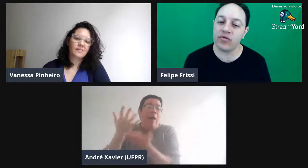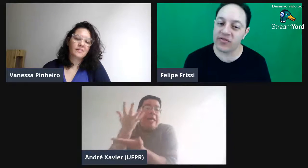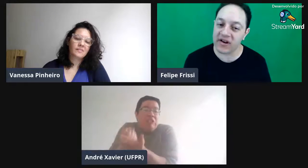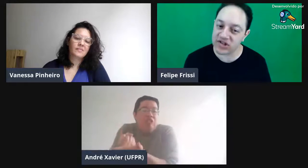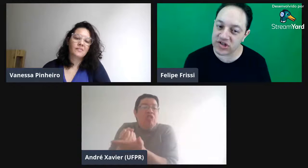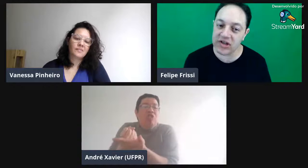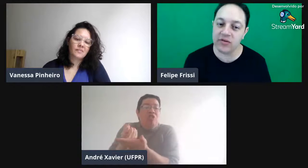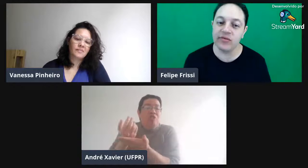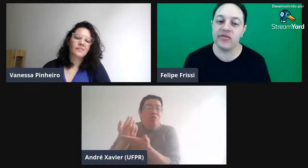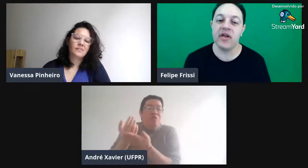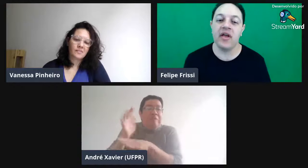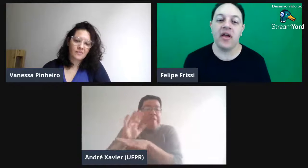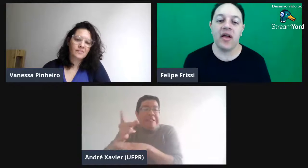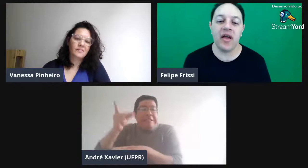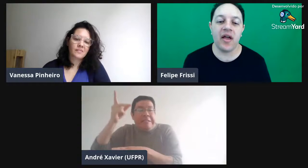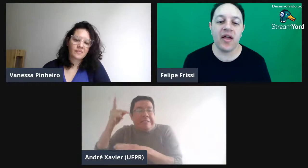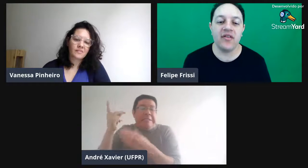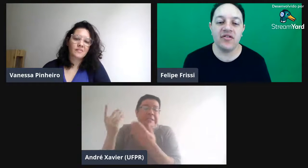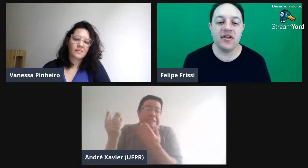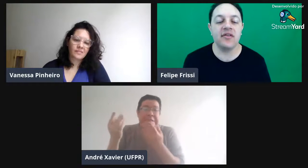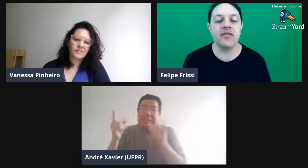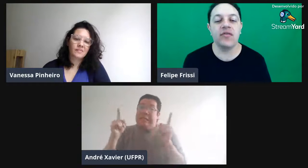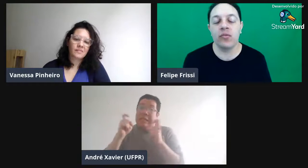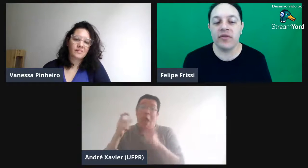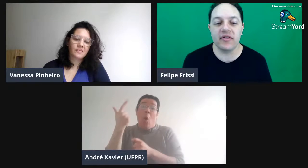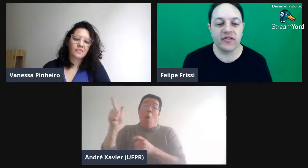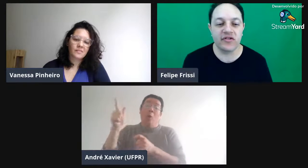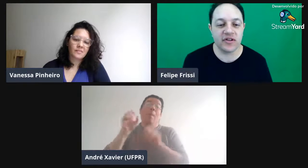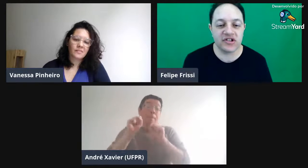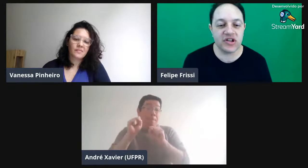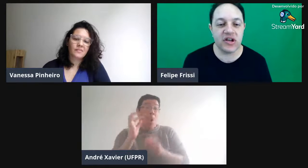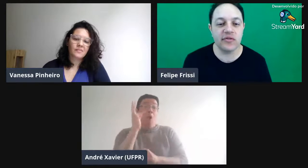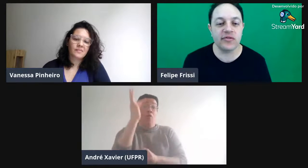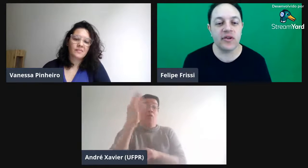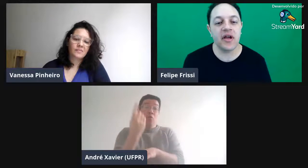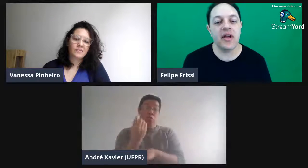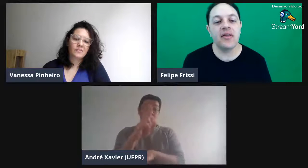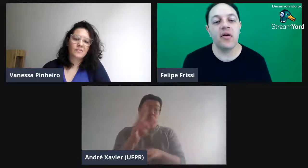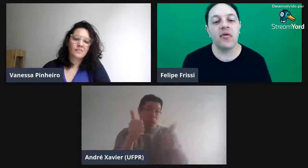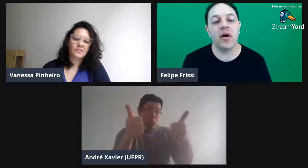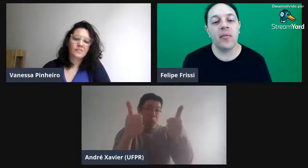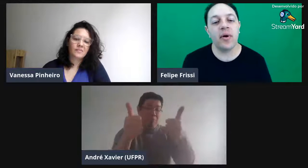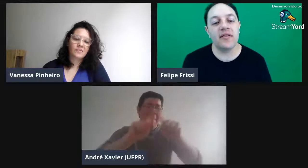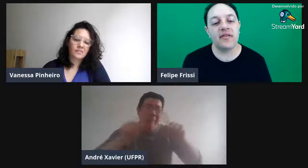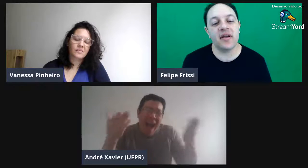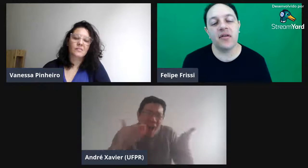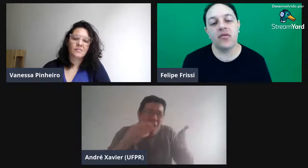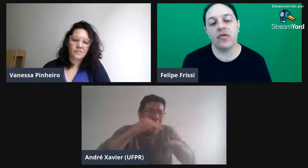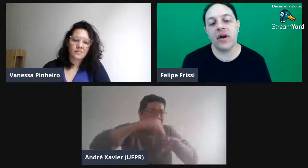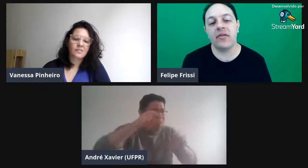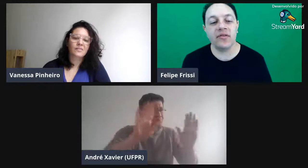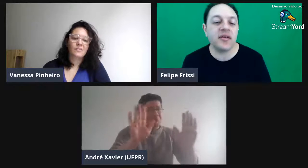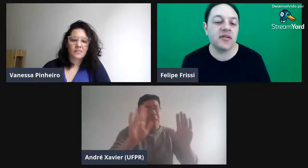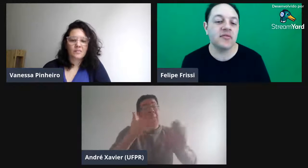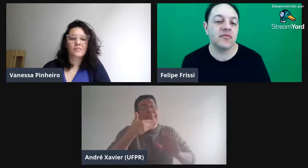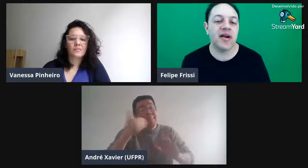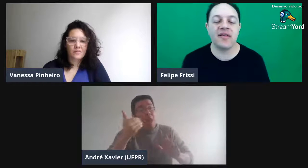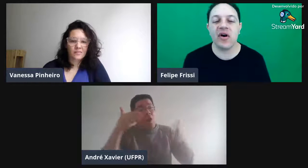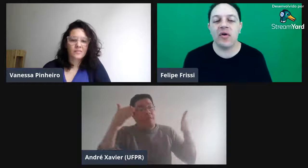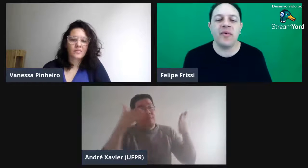outros artigos, registros, vídeos antigos. Então, pode ser que no doutorado, sim. Mas, agora, no